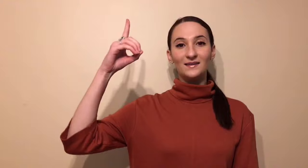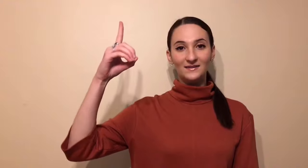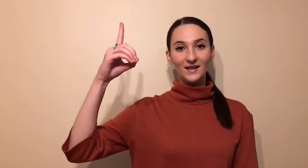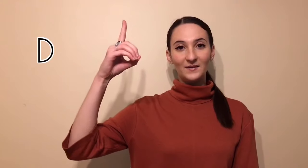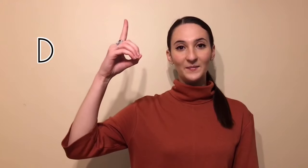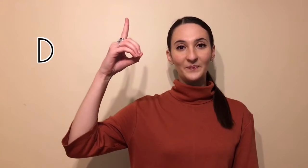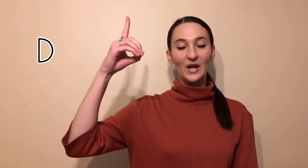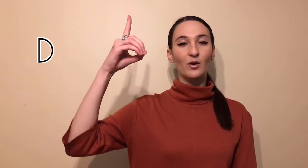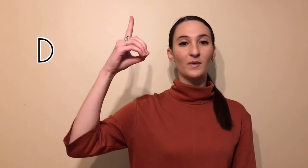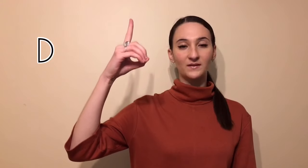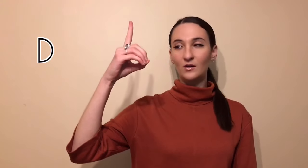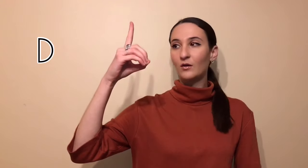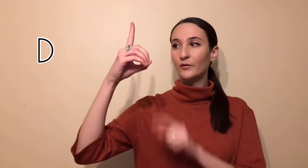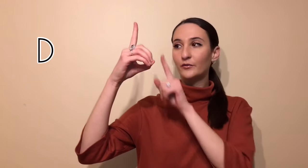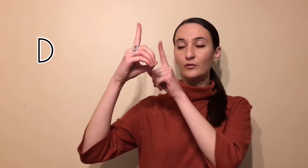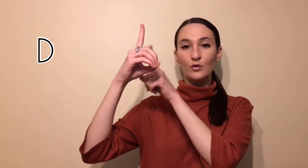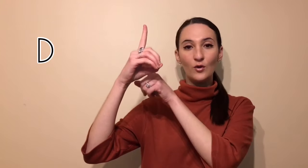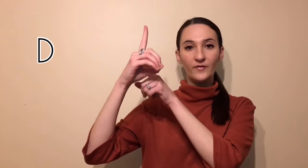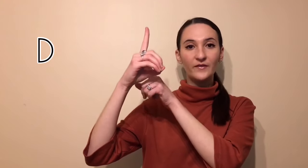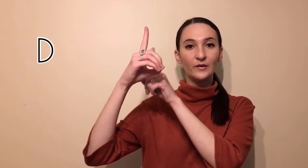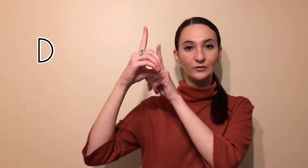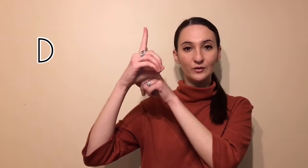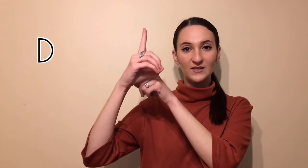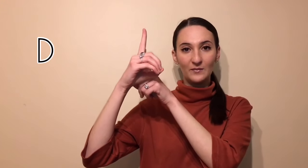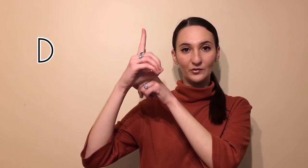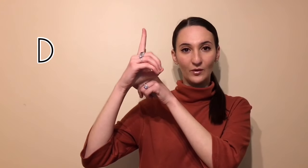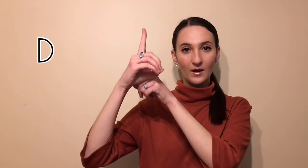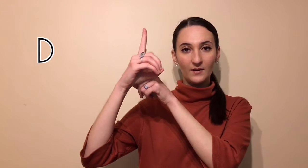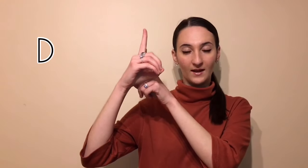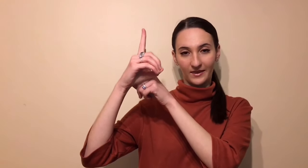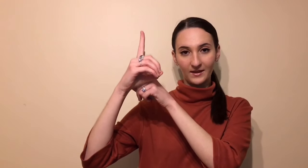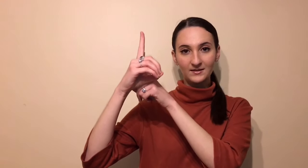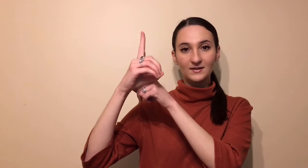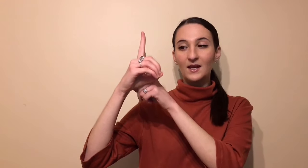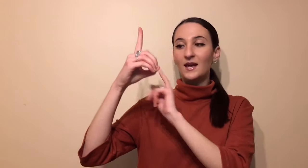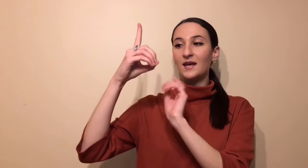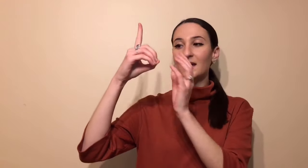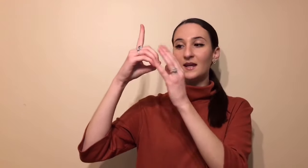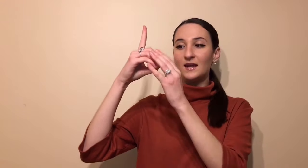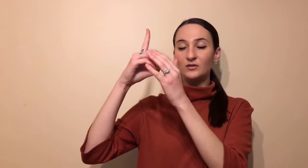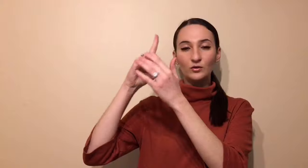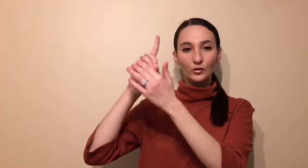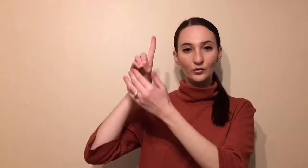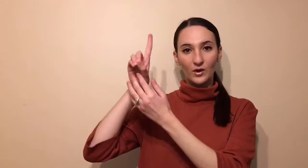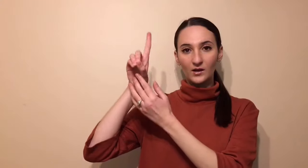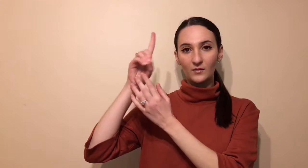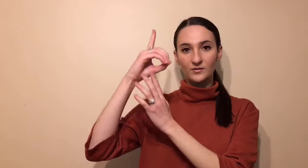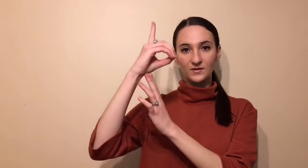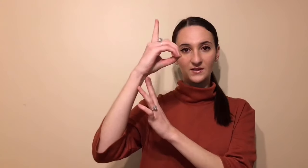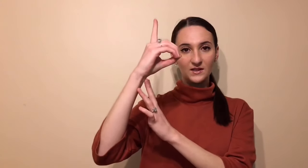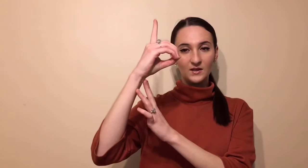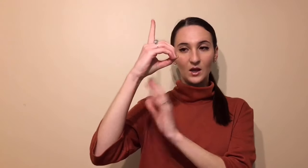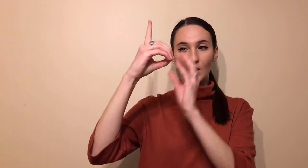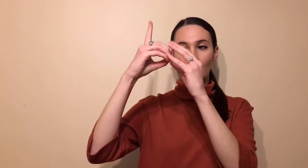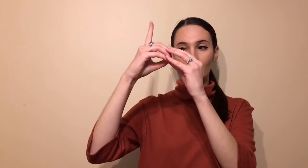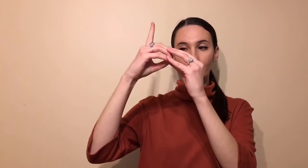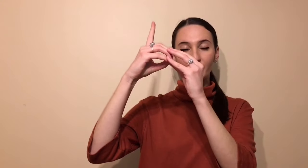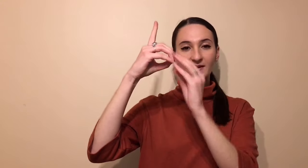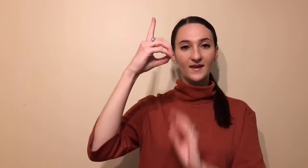D. Alors maintenant, vous levez votre deuxième doigt, l'invex, et les autres doigts, comme ceci, vous faites